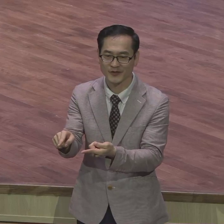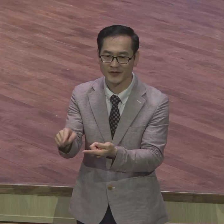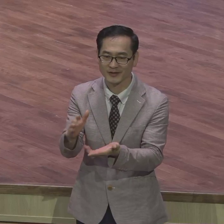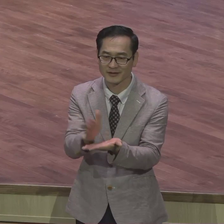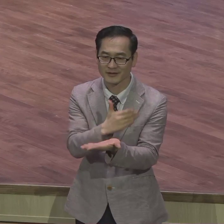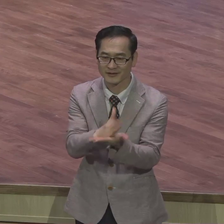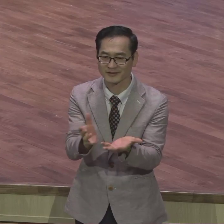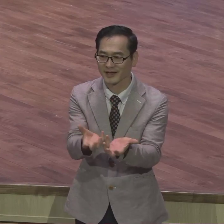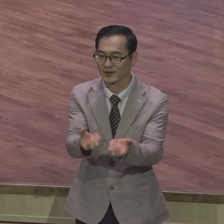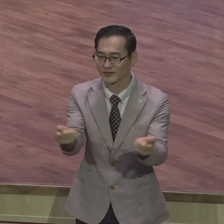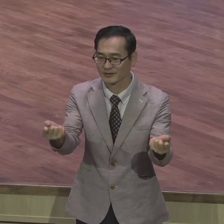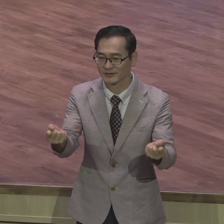확 엇갈리죠